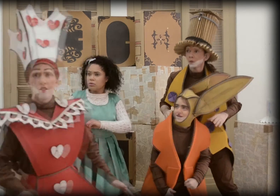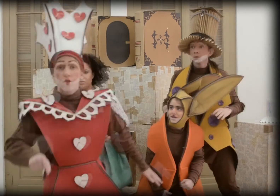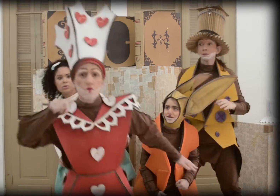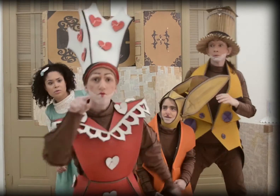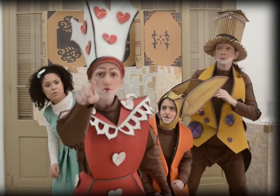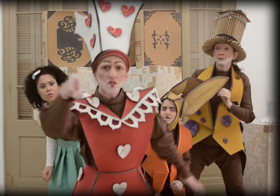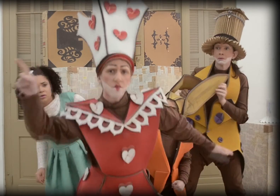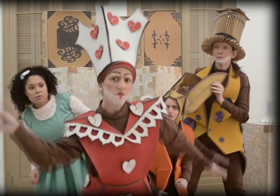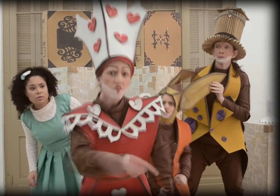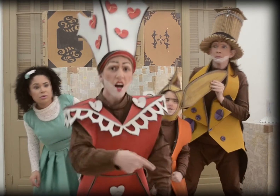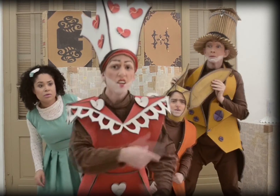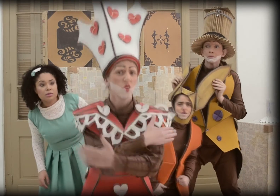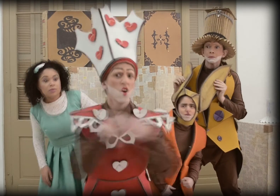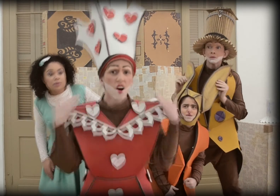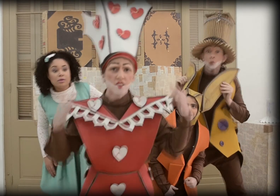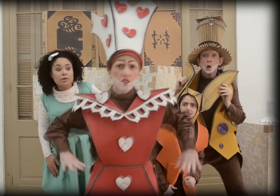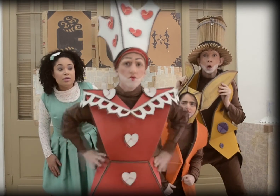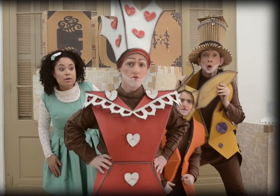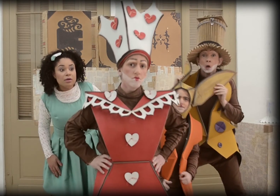E se não aparecer, cortem-lhe a cabeça